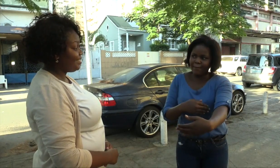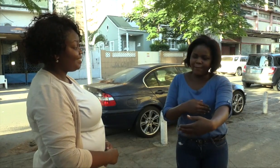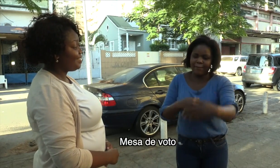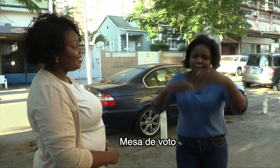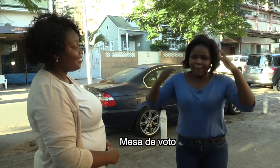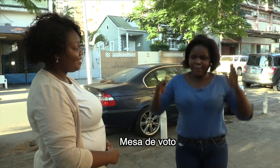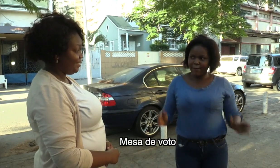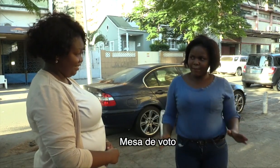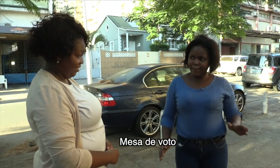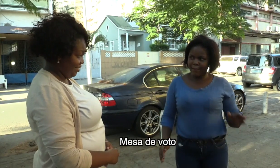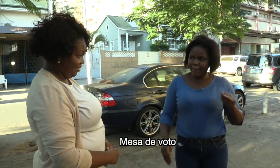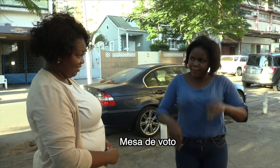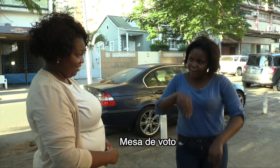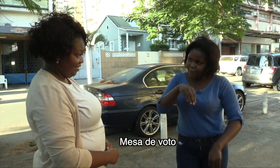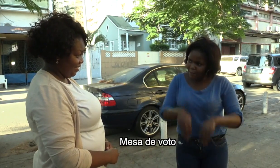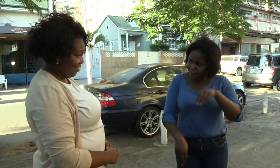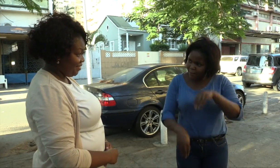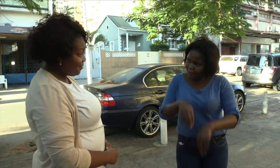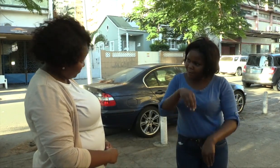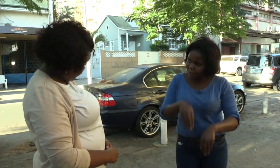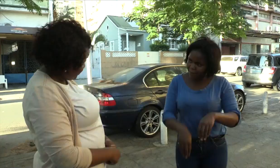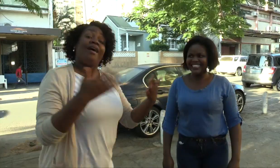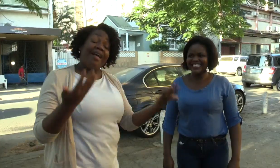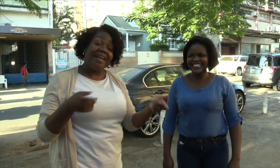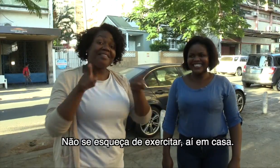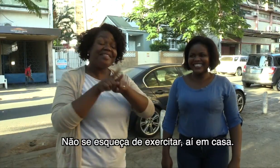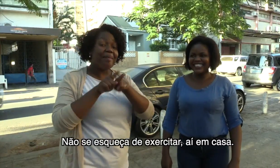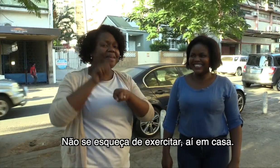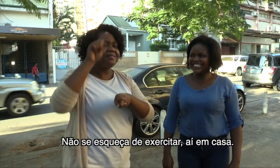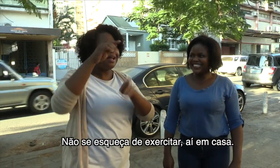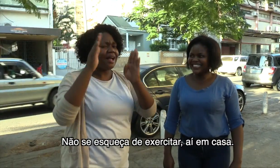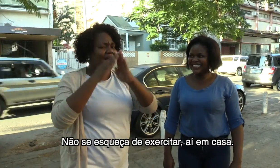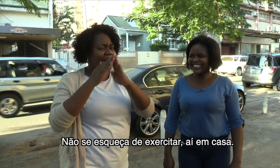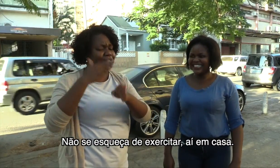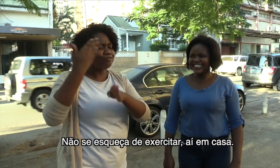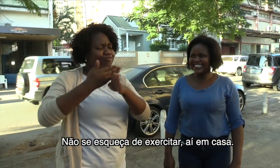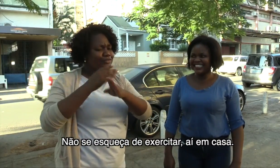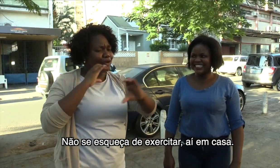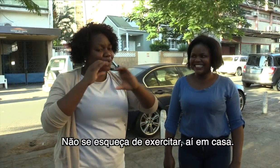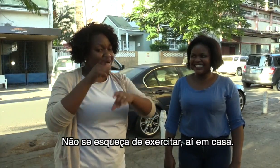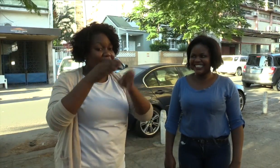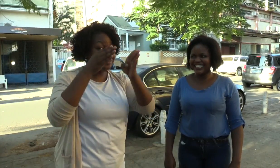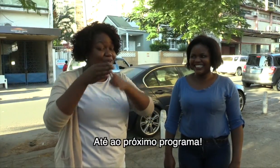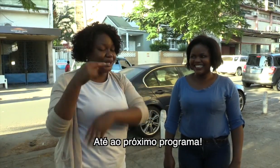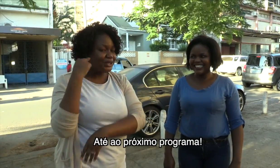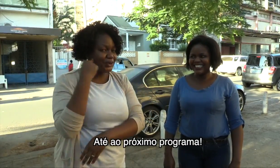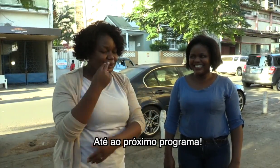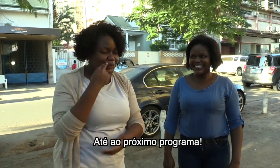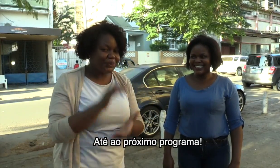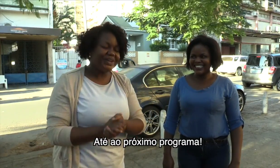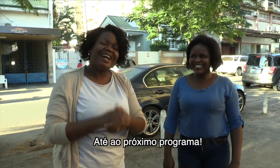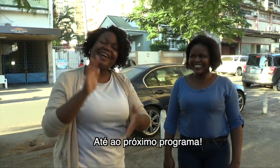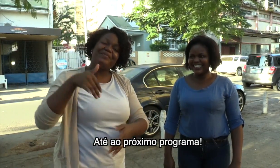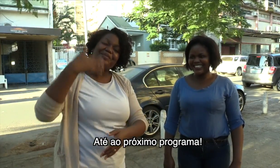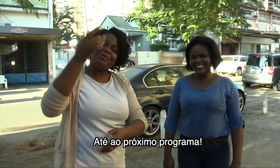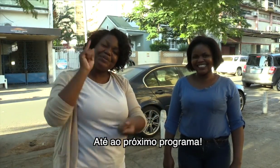Mesa de voto Não se esqueça de exercitar aí em casa. Até ao próximo programa.